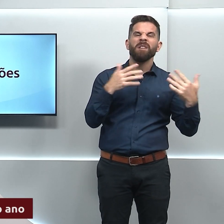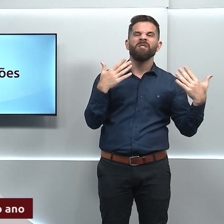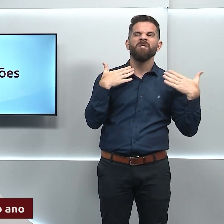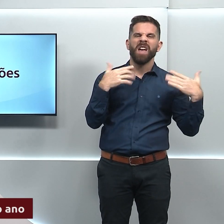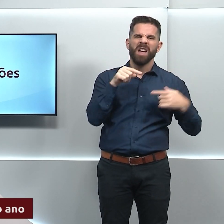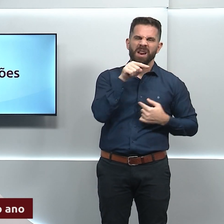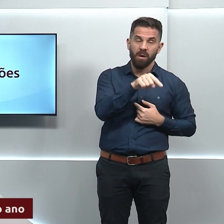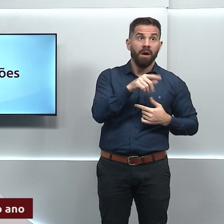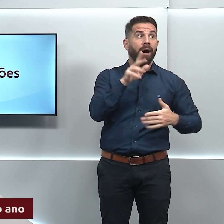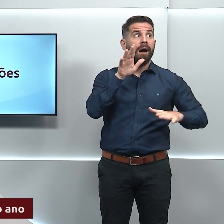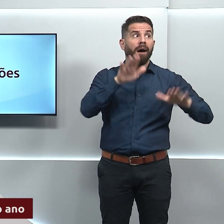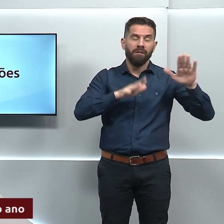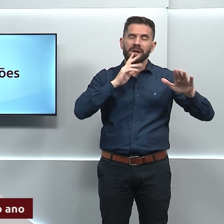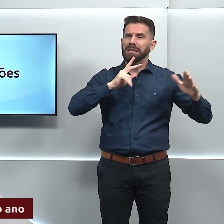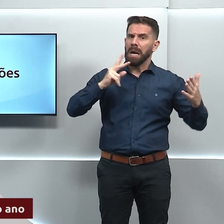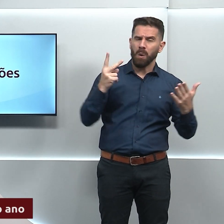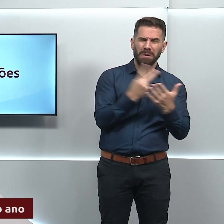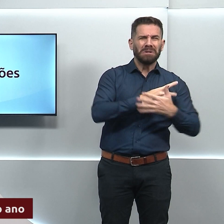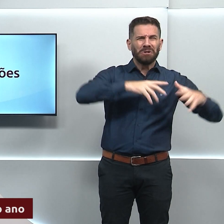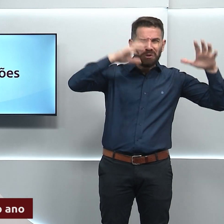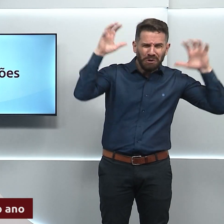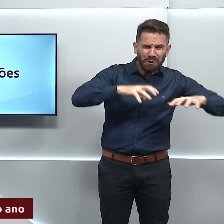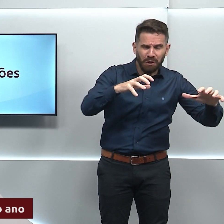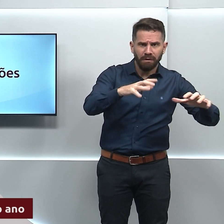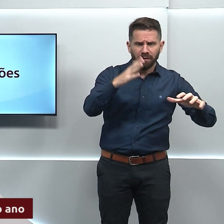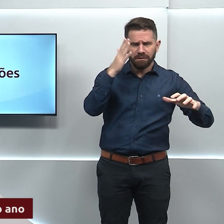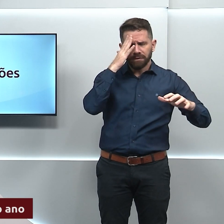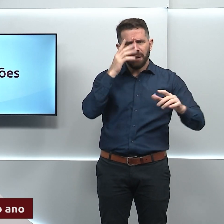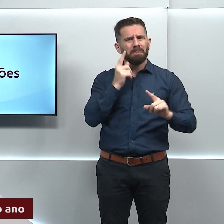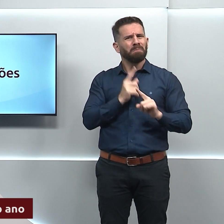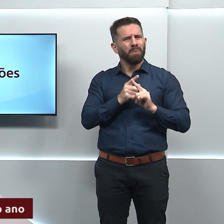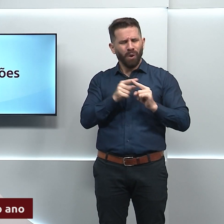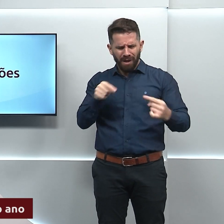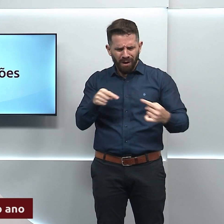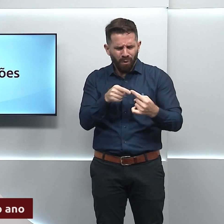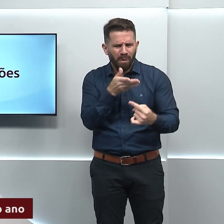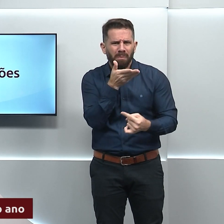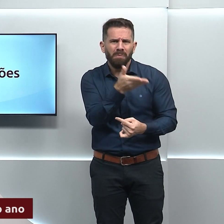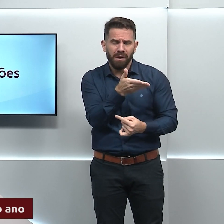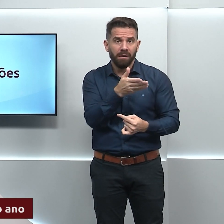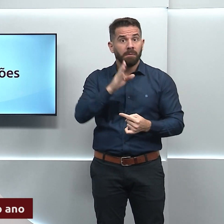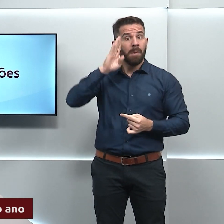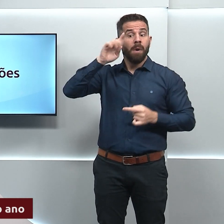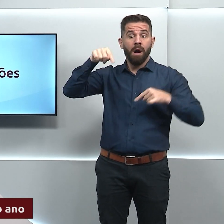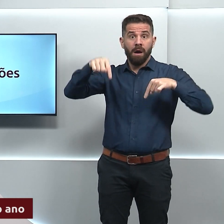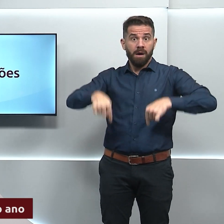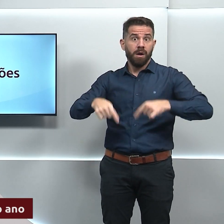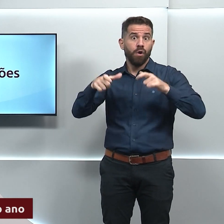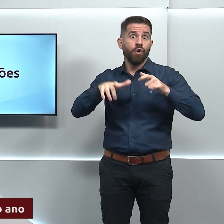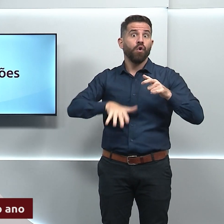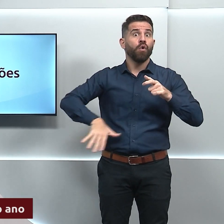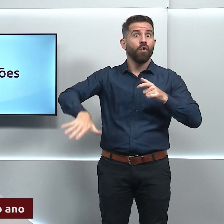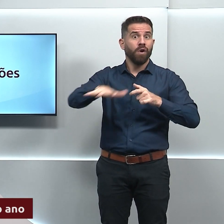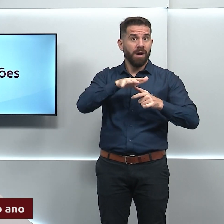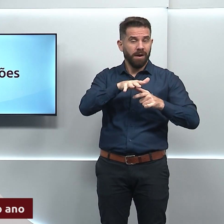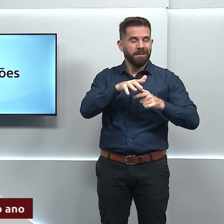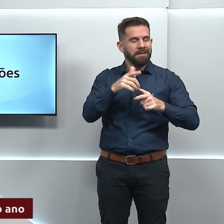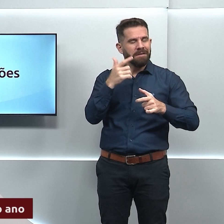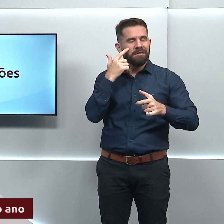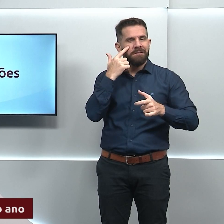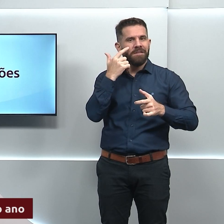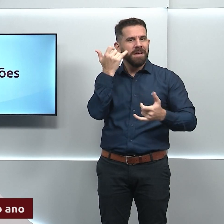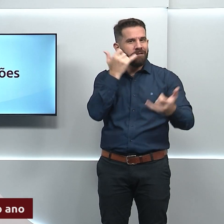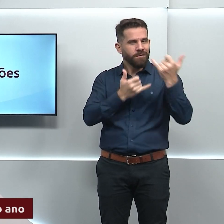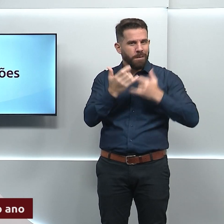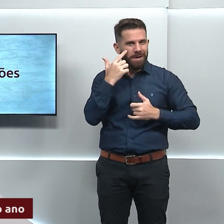sabe a relação entre as chuvas e essa estação específica do ano, principalmente aqui na nossa região? Confira mais informações